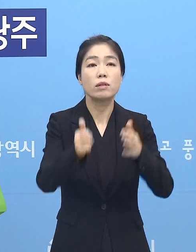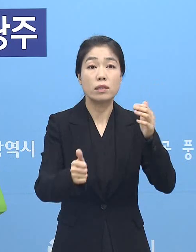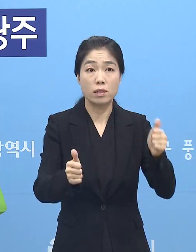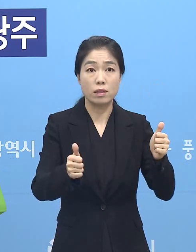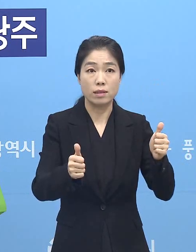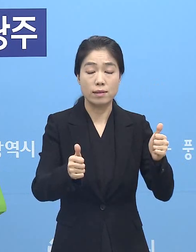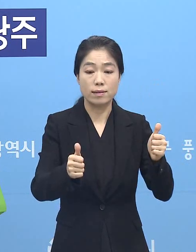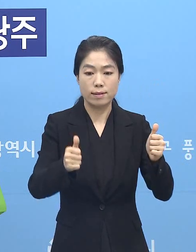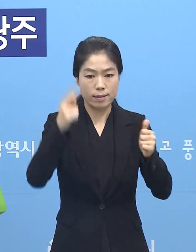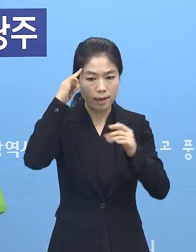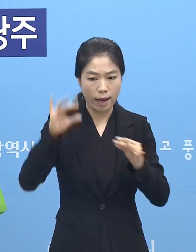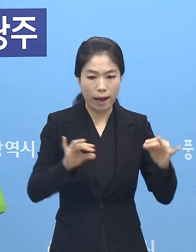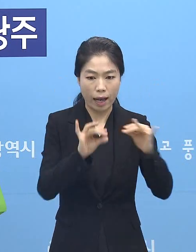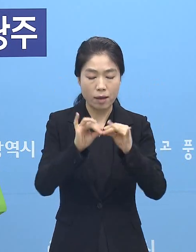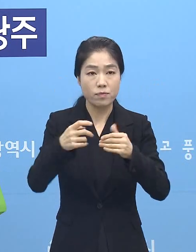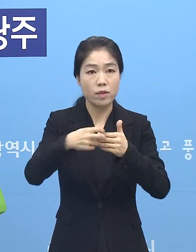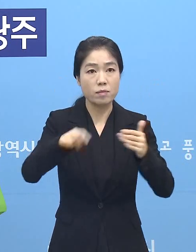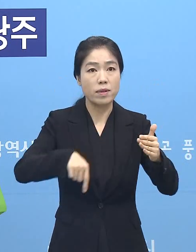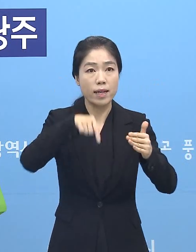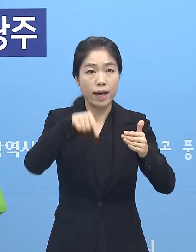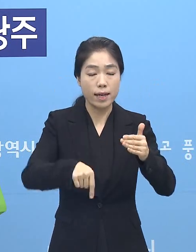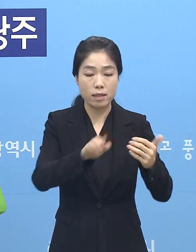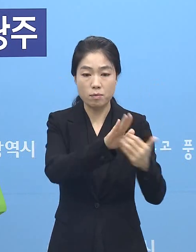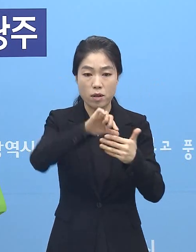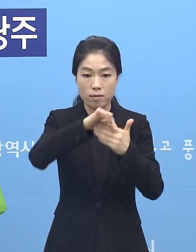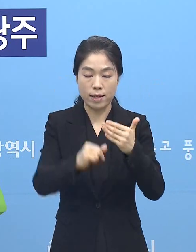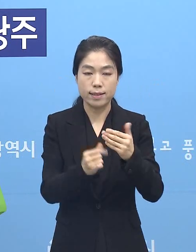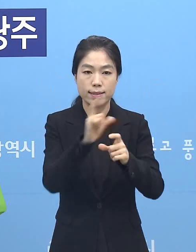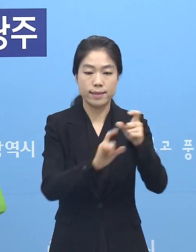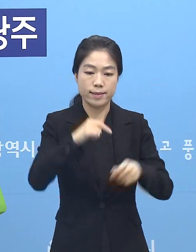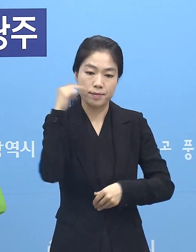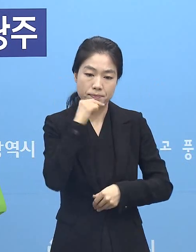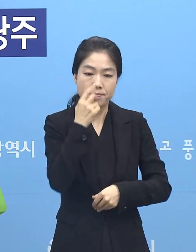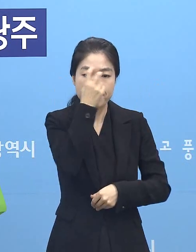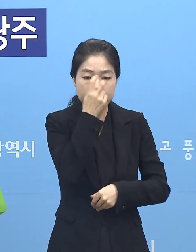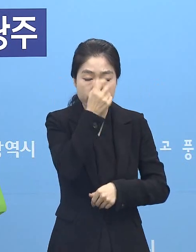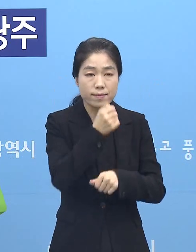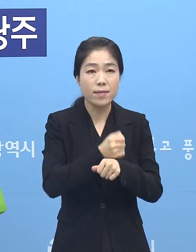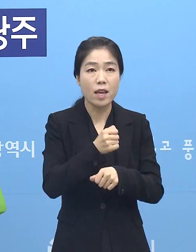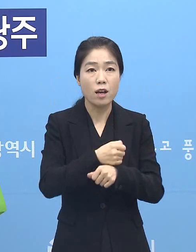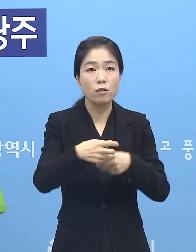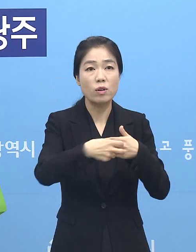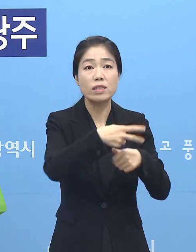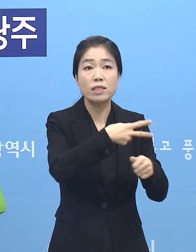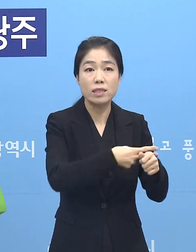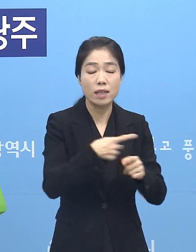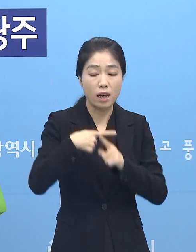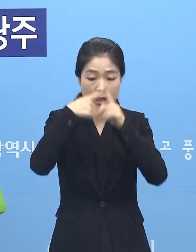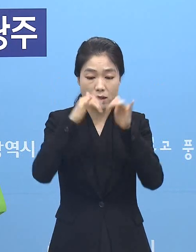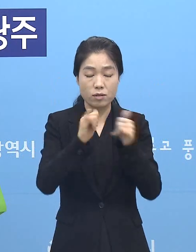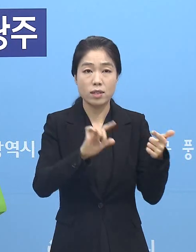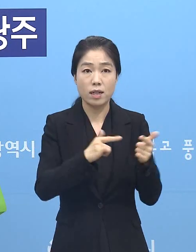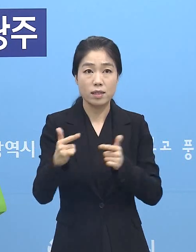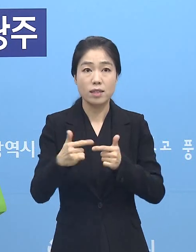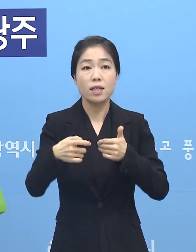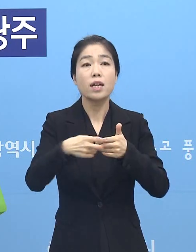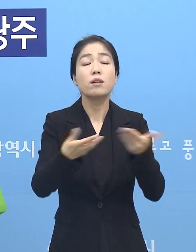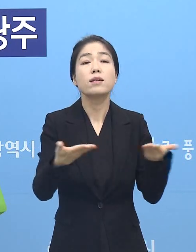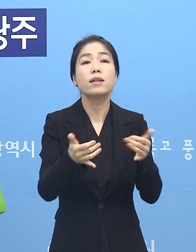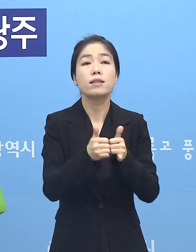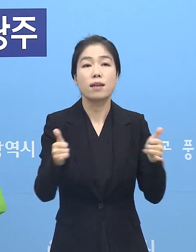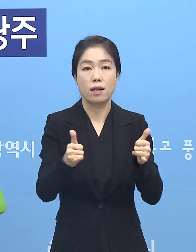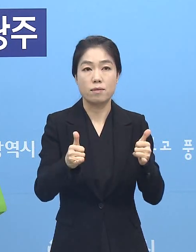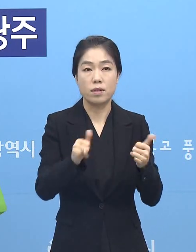의료시설 내 방역관리체계를 좀 더 첨첨하게 관리하여 의사, 간호사 등 의료인들이